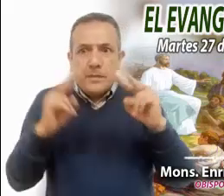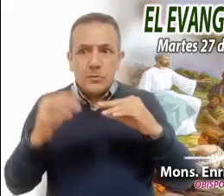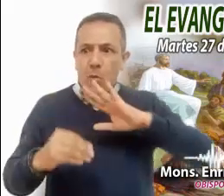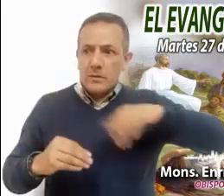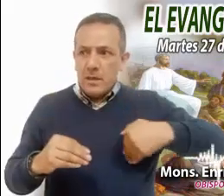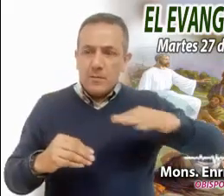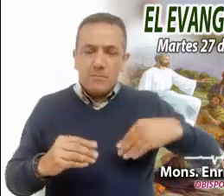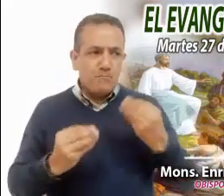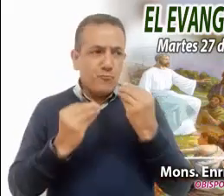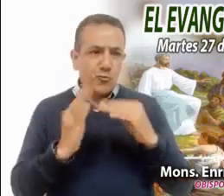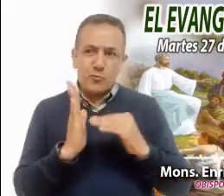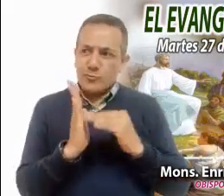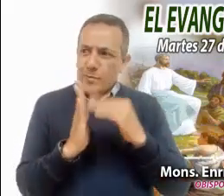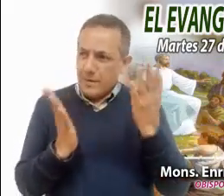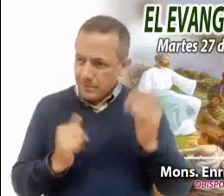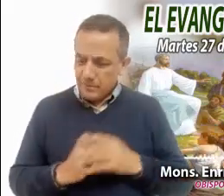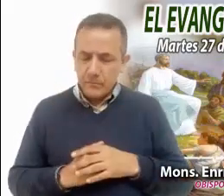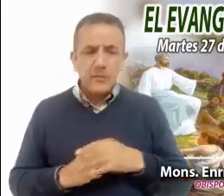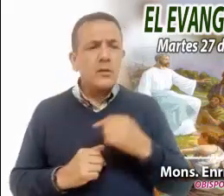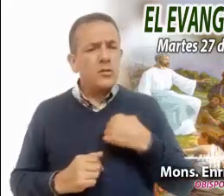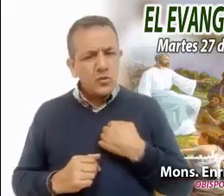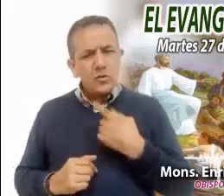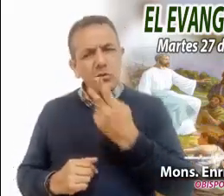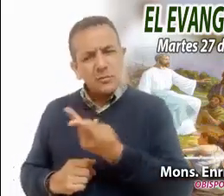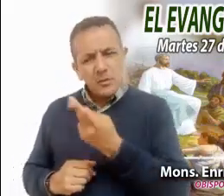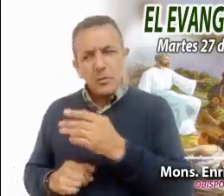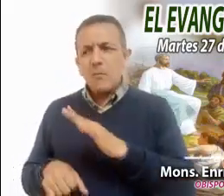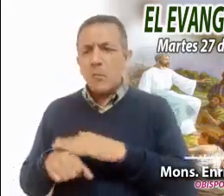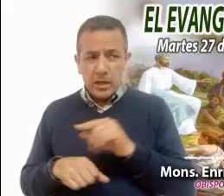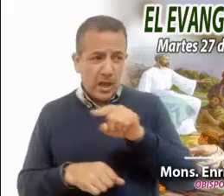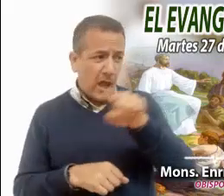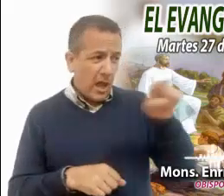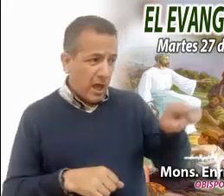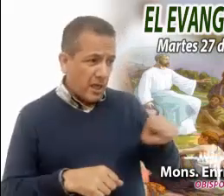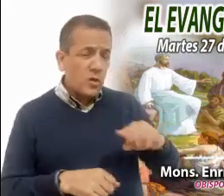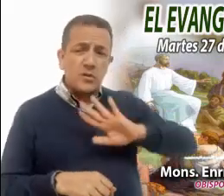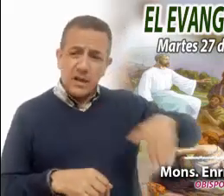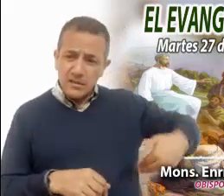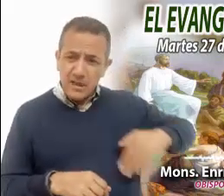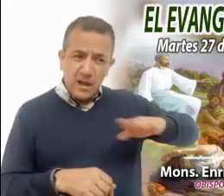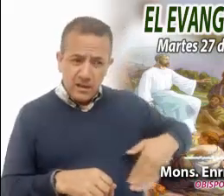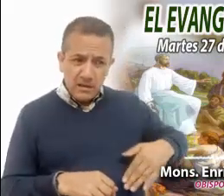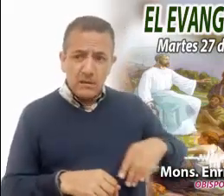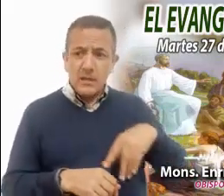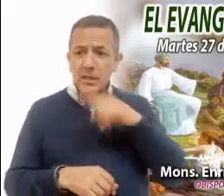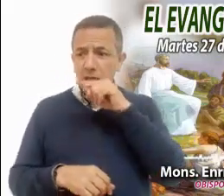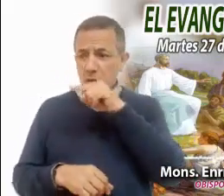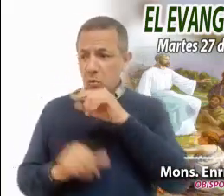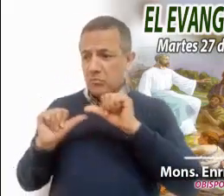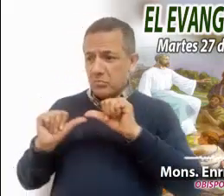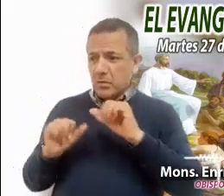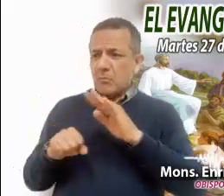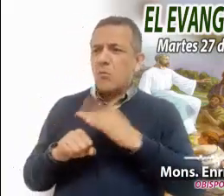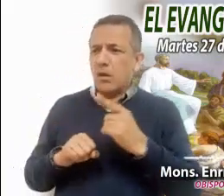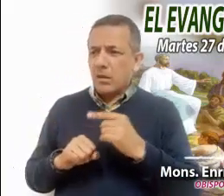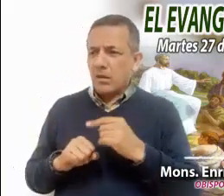Y entonces le comenté, ¿Por qué puede pasarles un accidente a todos menos a ti? Es